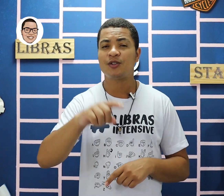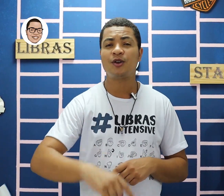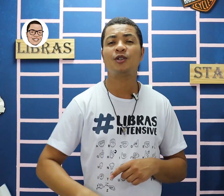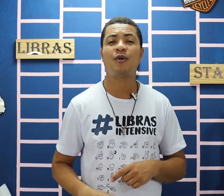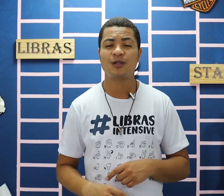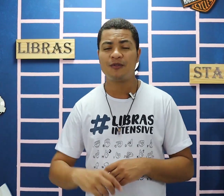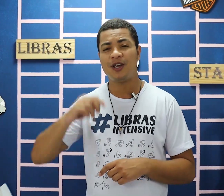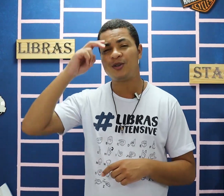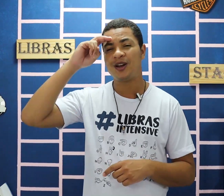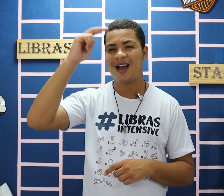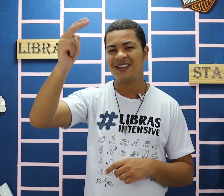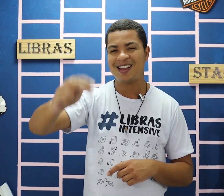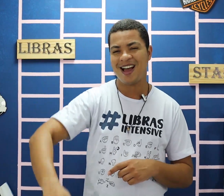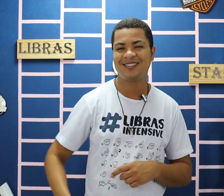vejo no nosso próximo vídeo, até lá!